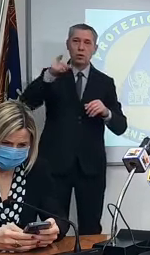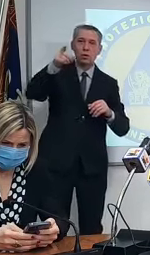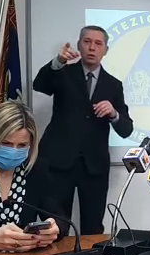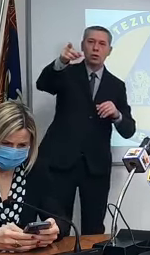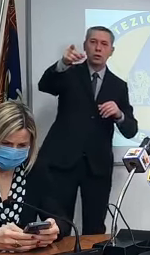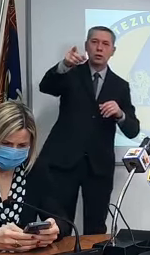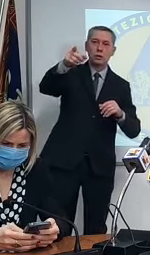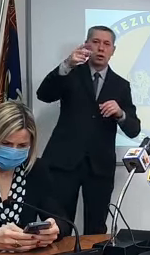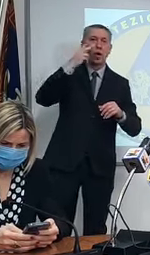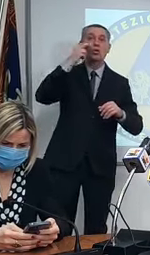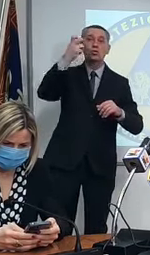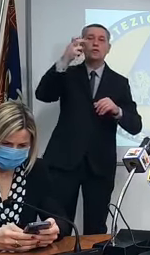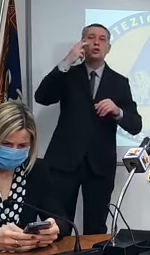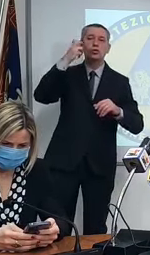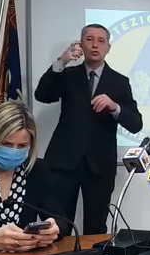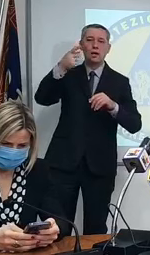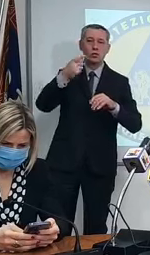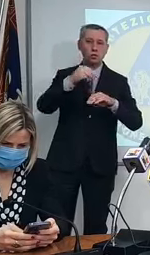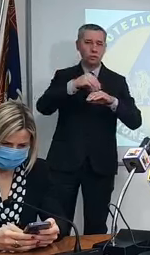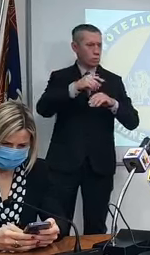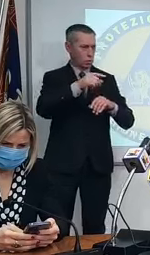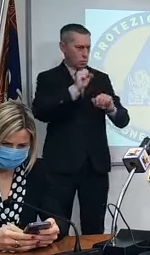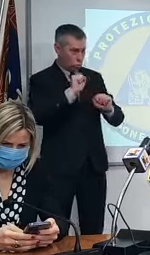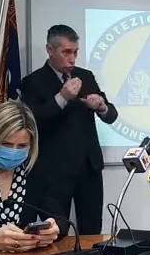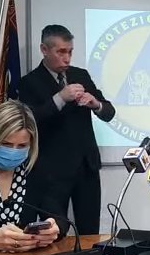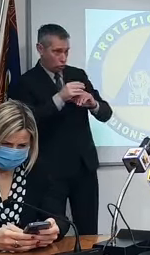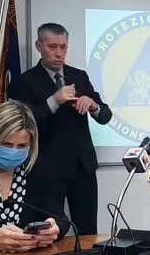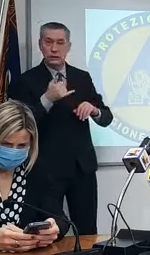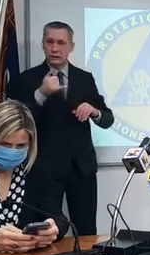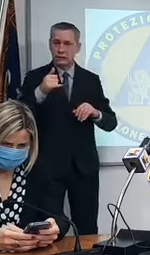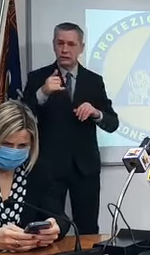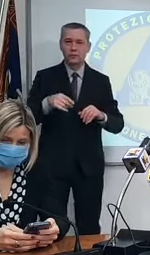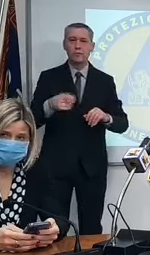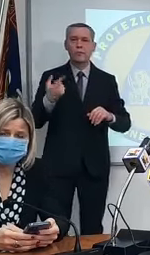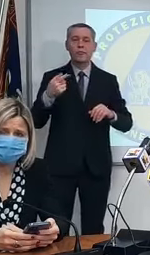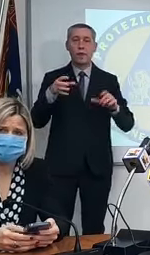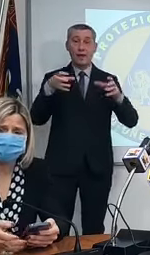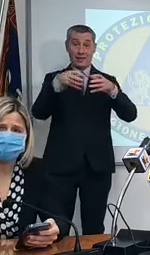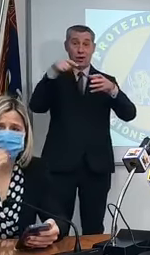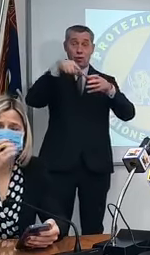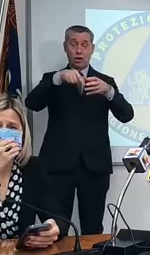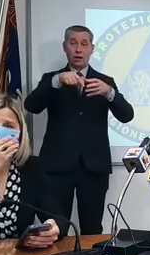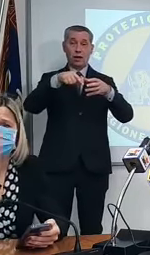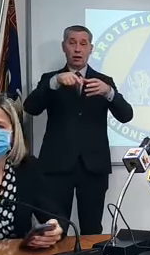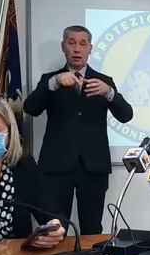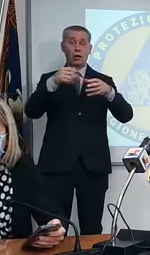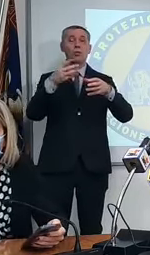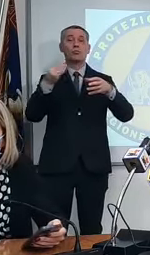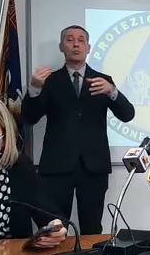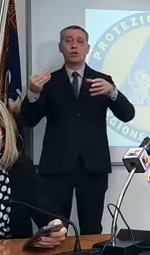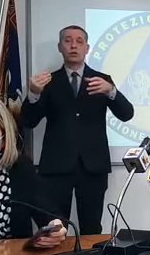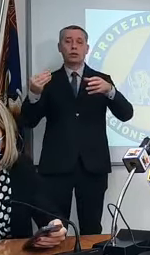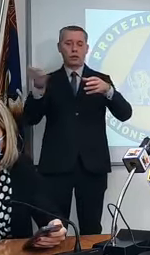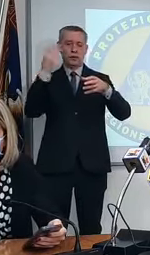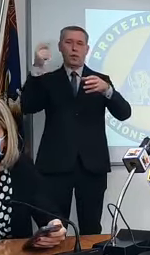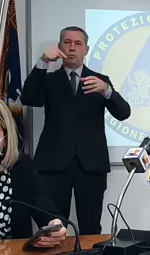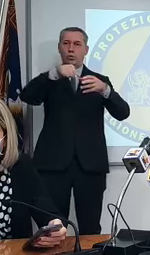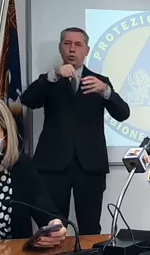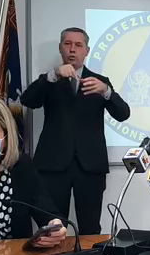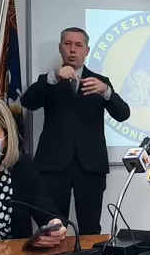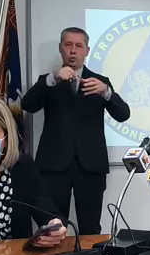l'ho trovato adesso sì prego rientrano in questa categoria mi scrive la sanità molte voci fra cui le